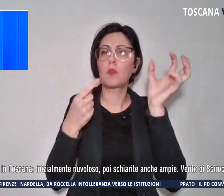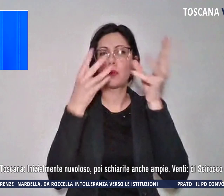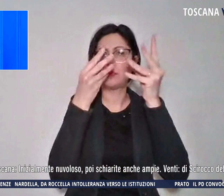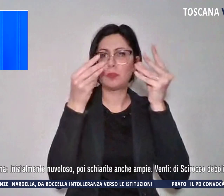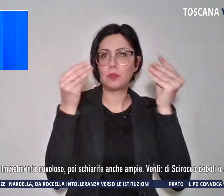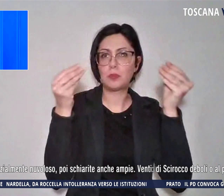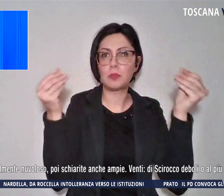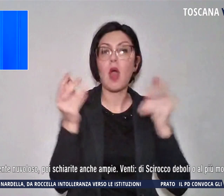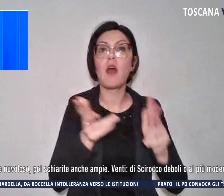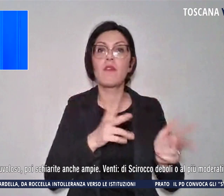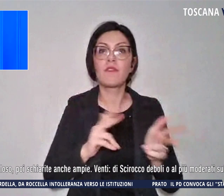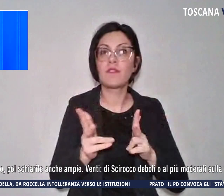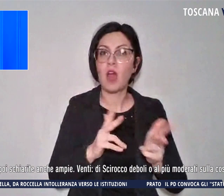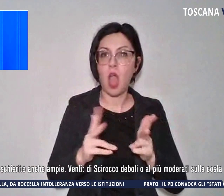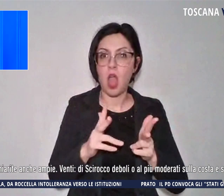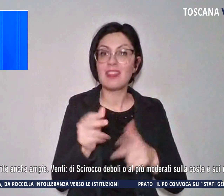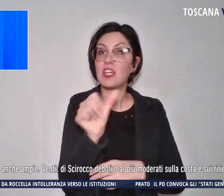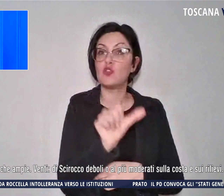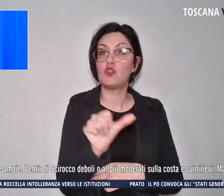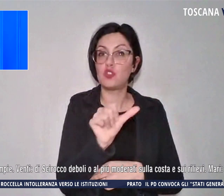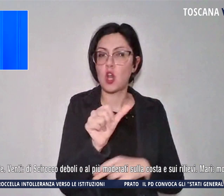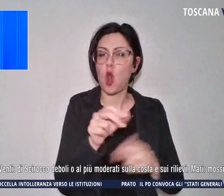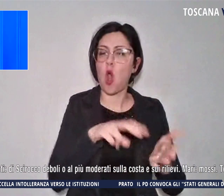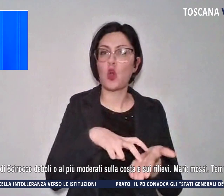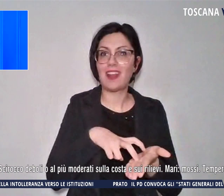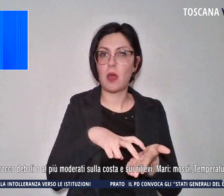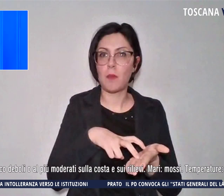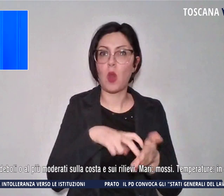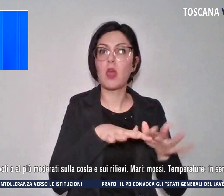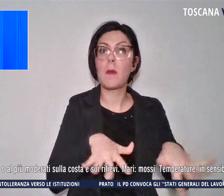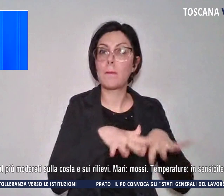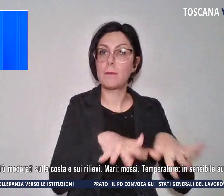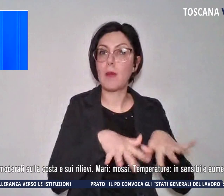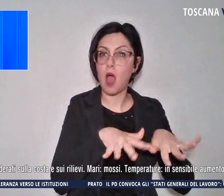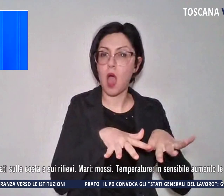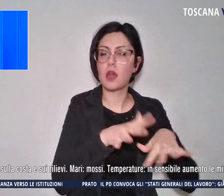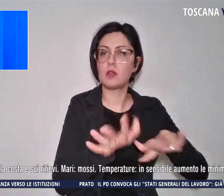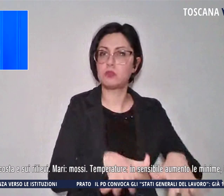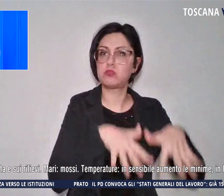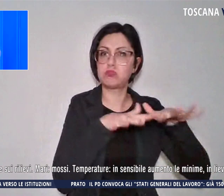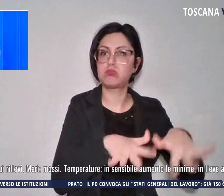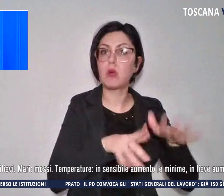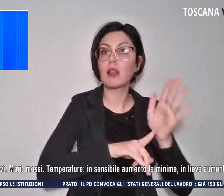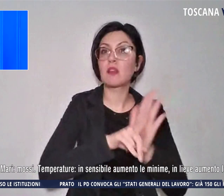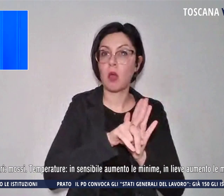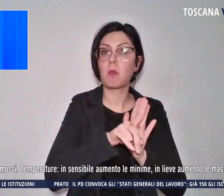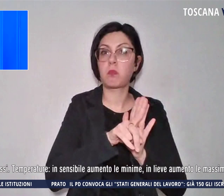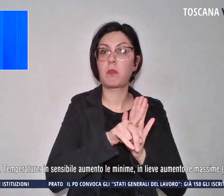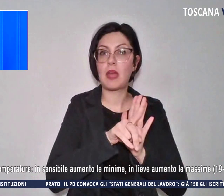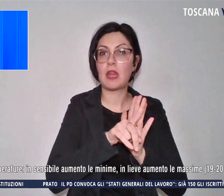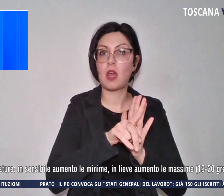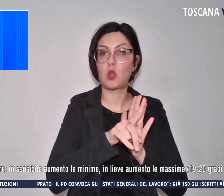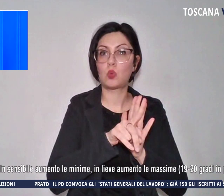venti di scirocco deboli, mari mossi, temperatura insensibile,